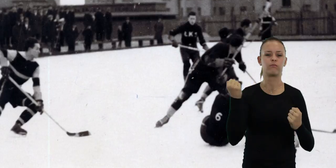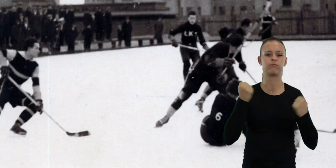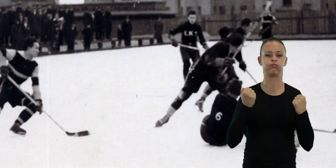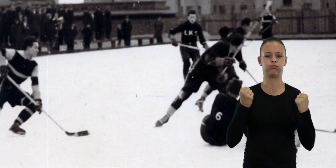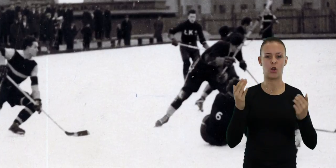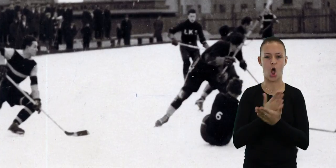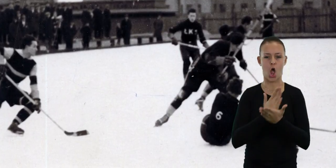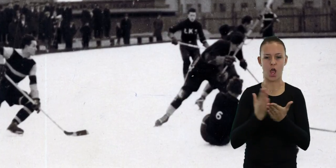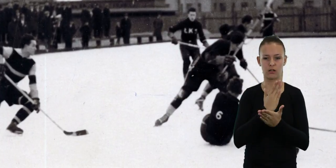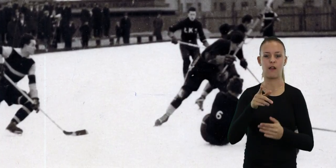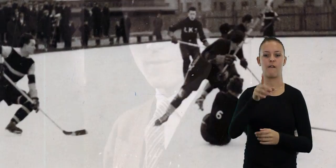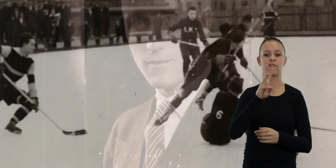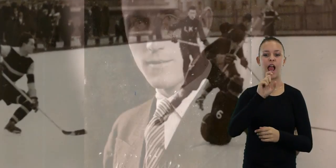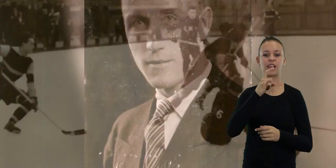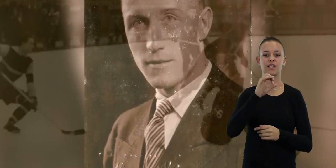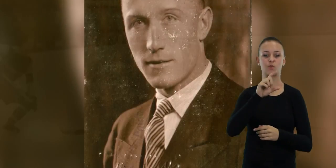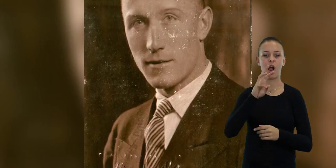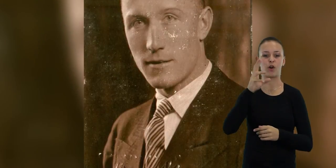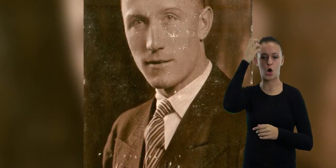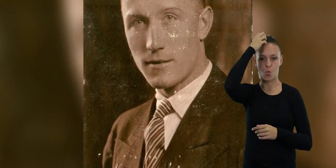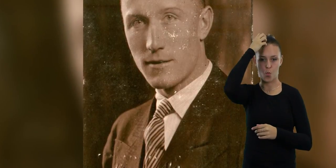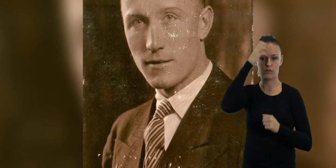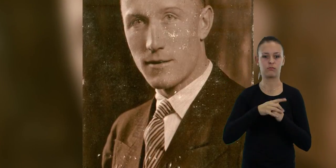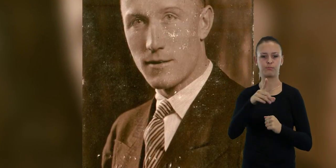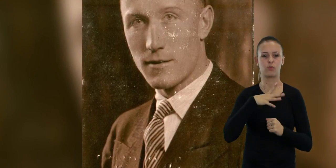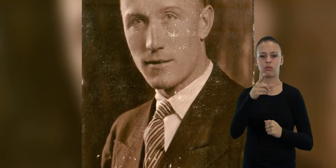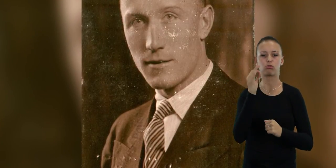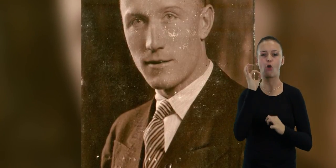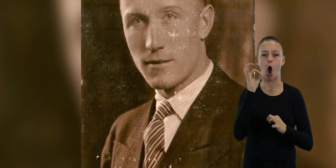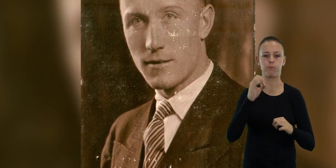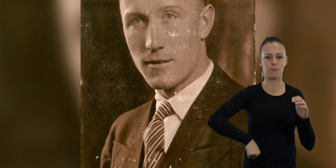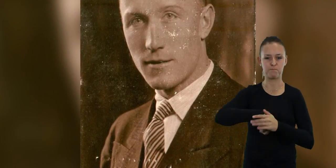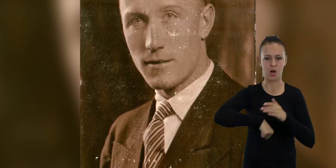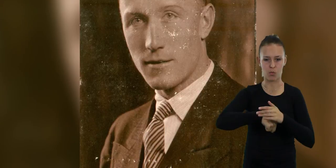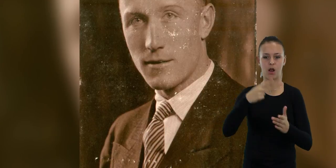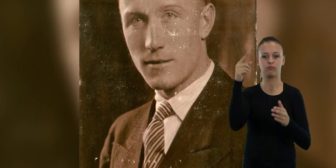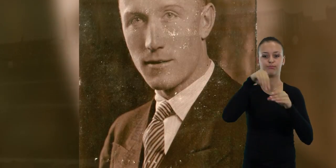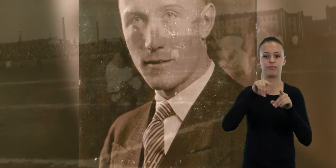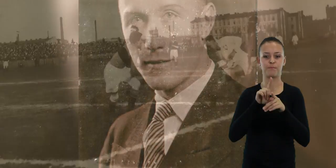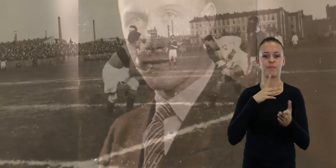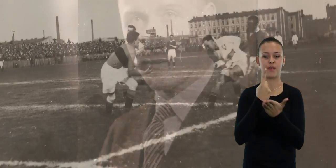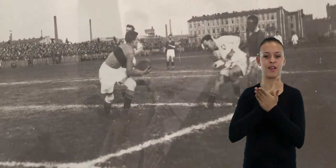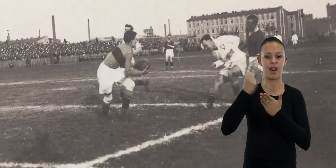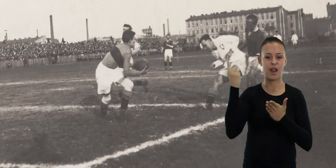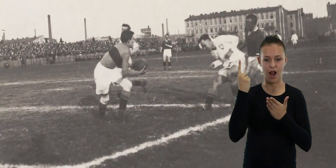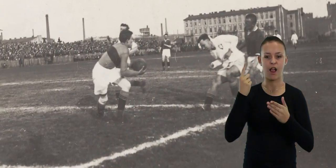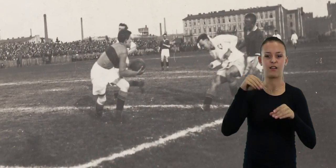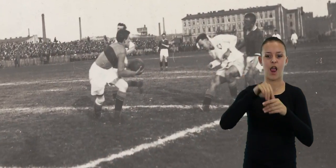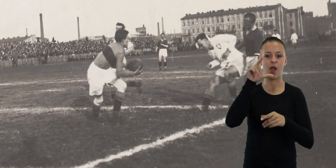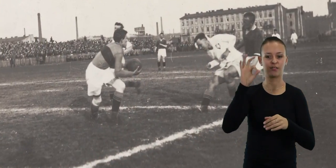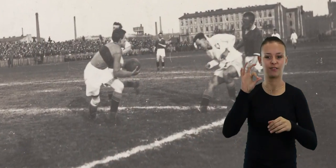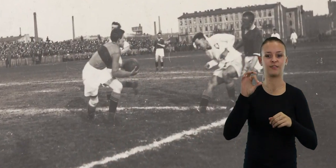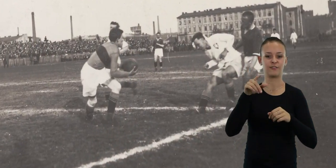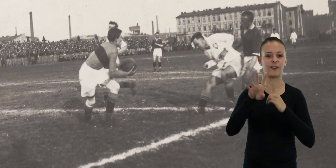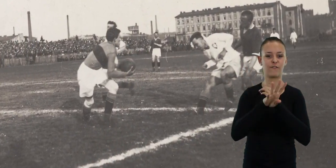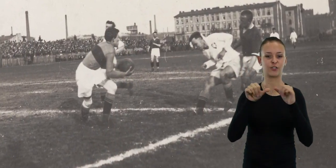Centralnej Ligi Hokeja na Lodzie. Najwybitniejszym łódzkim hokeistą tego okresu był Władysław Król. Był on także